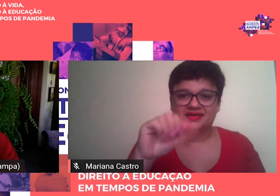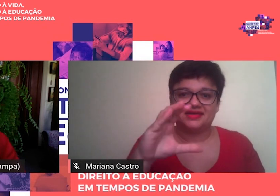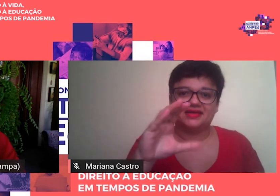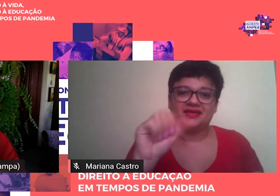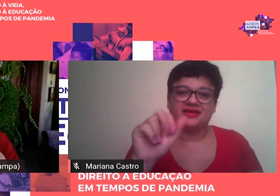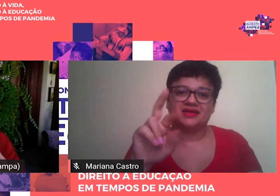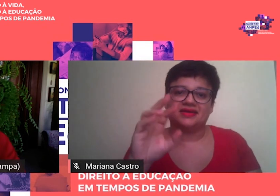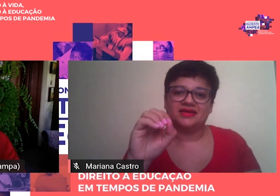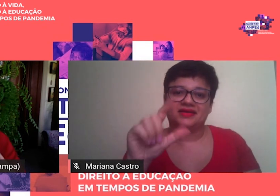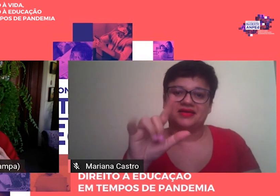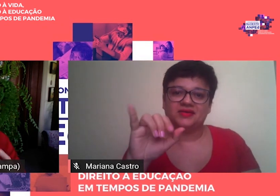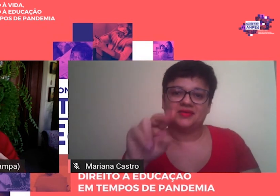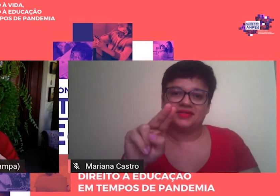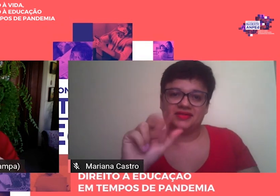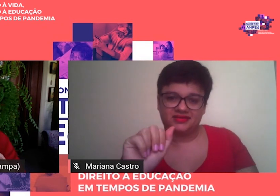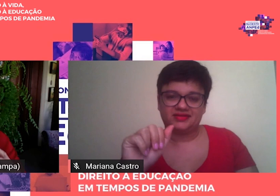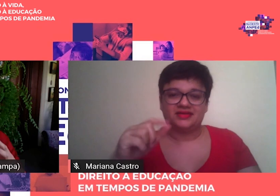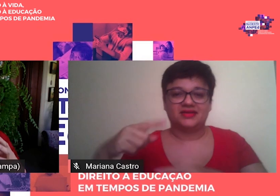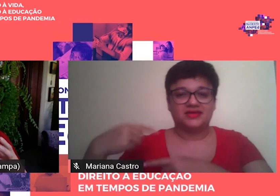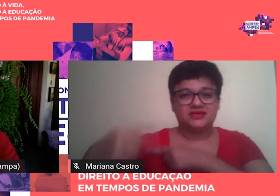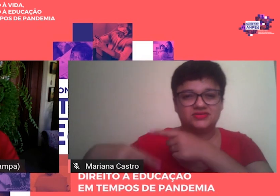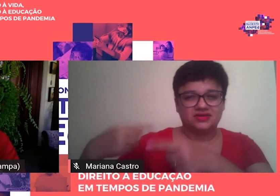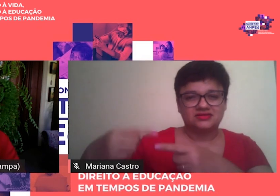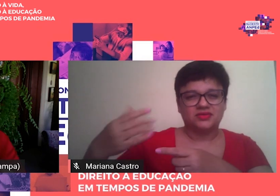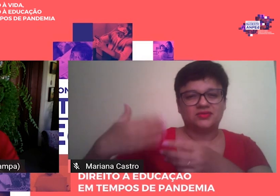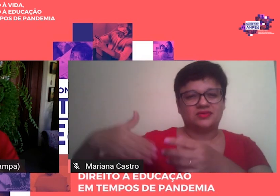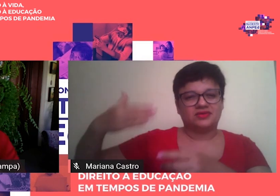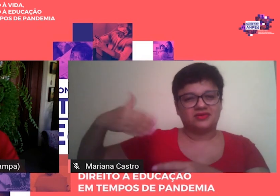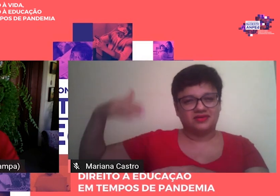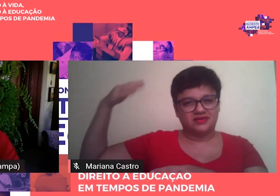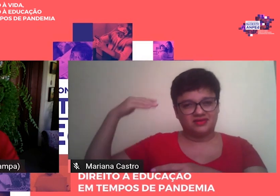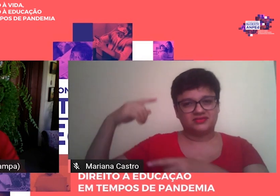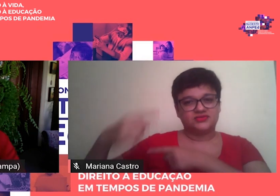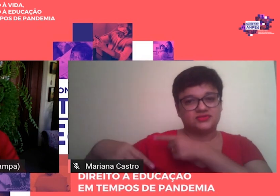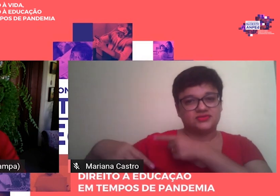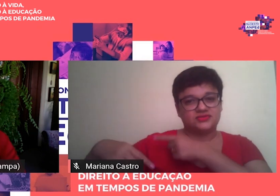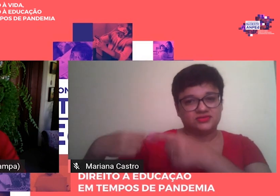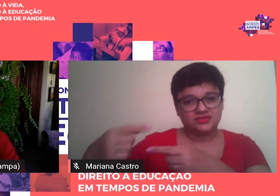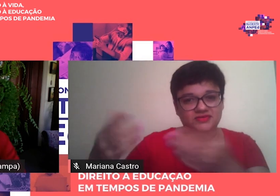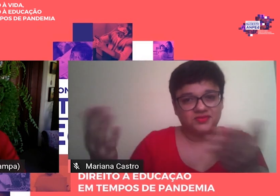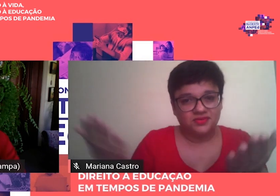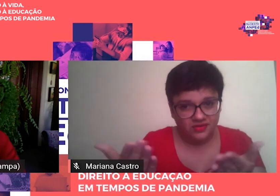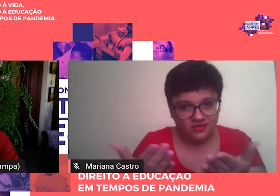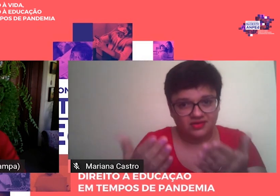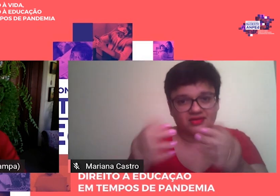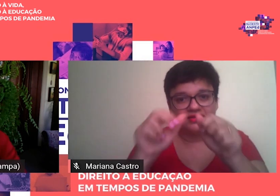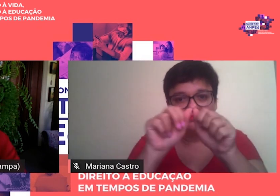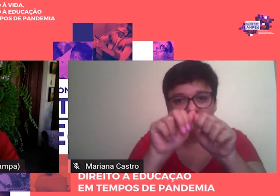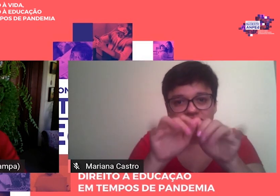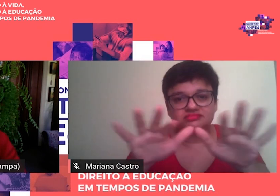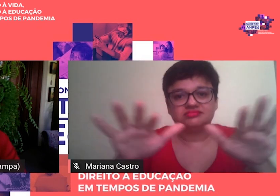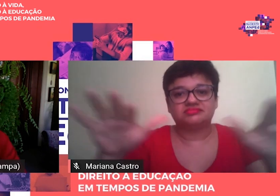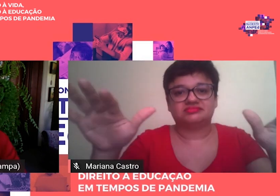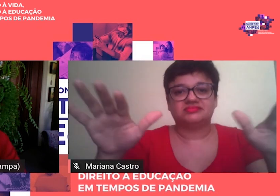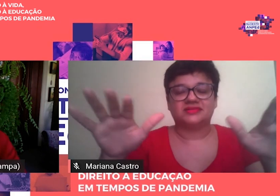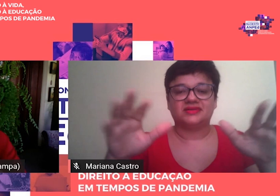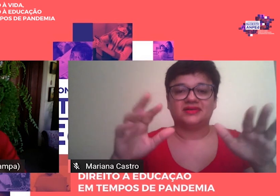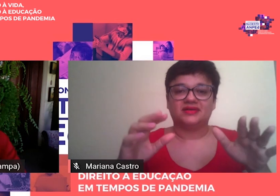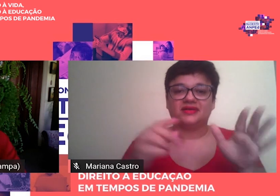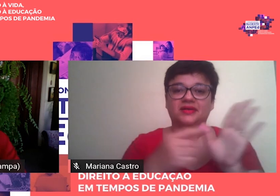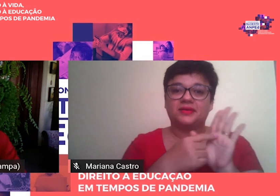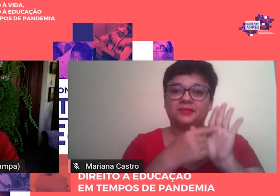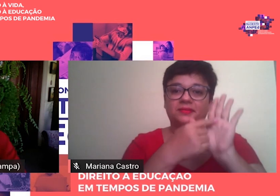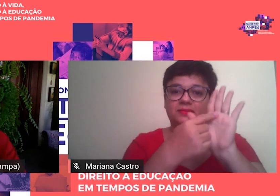a importância que a reunião científica regional do Sudeste, né, a ANPED